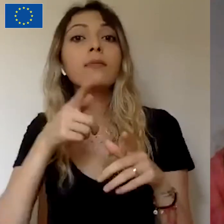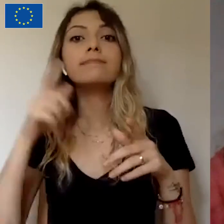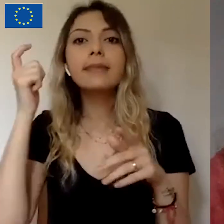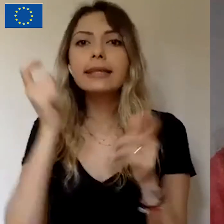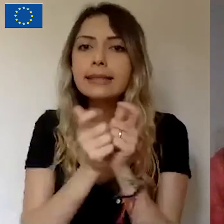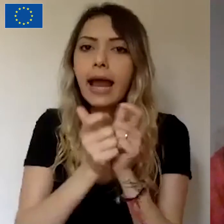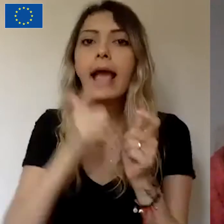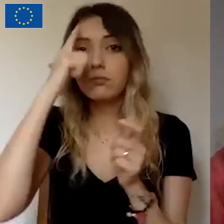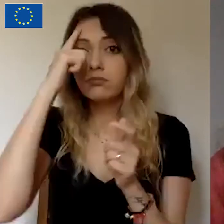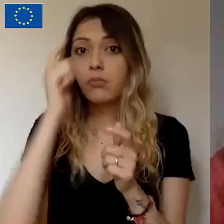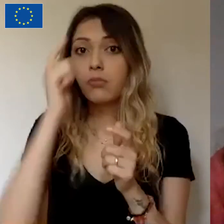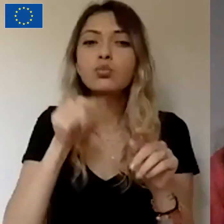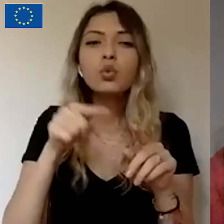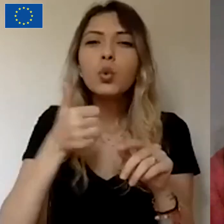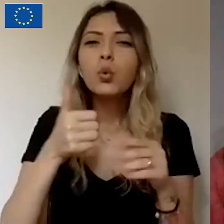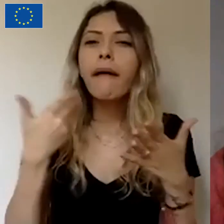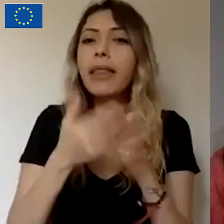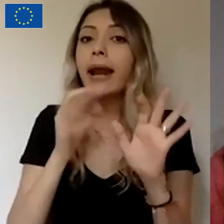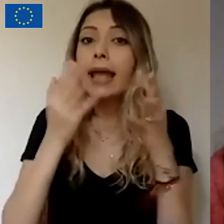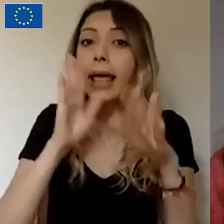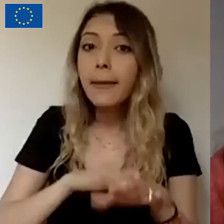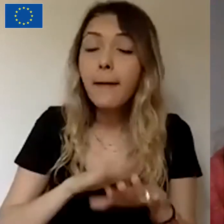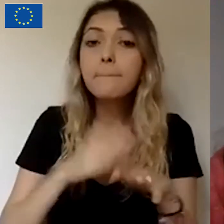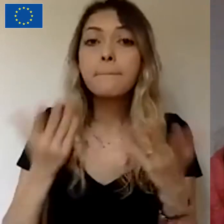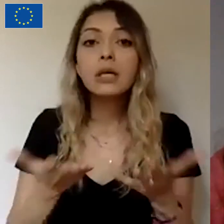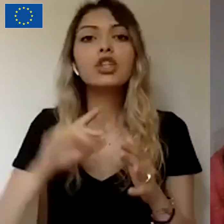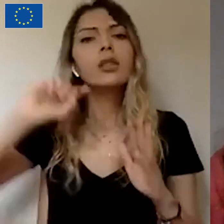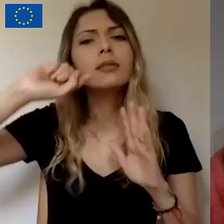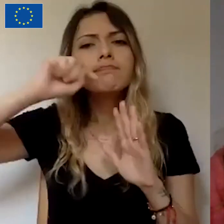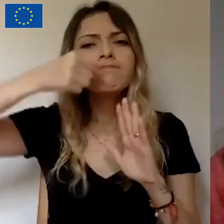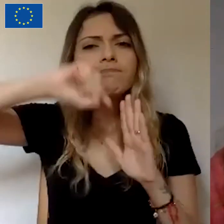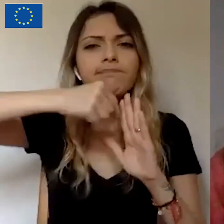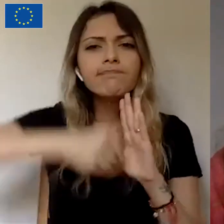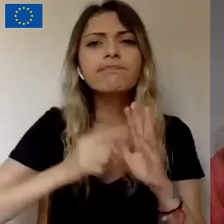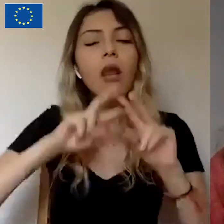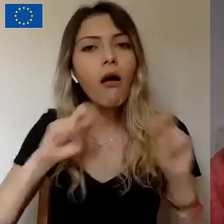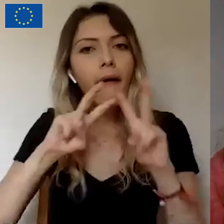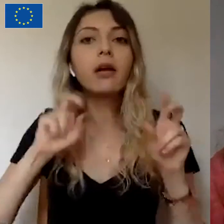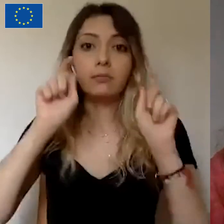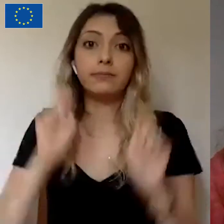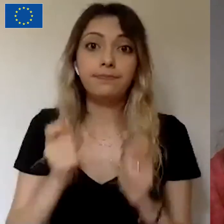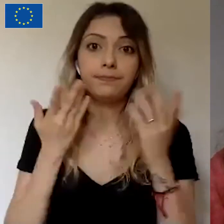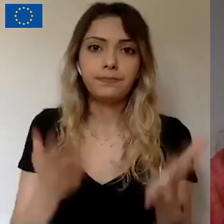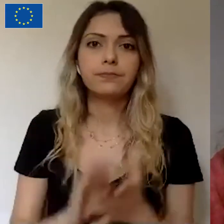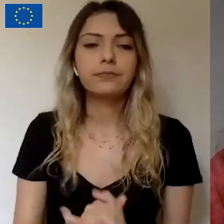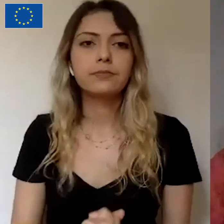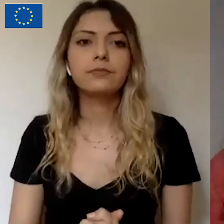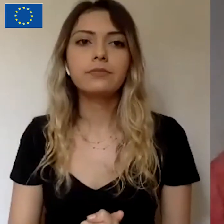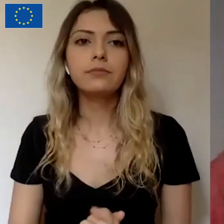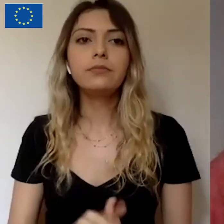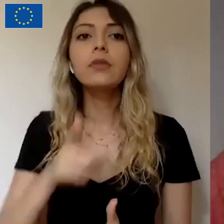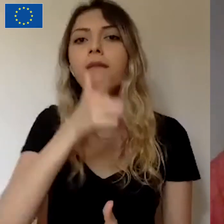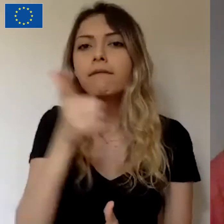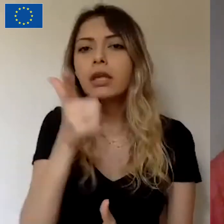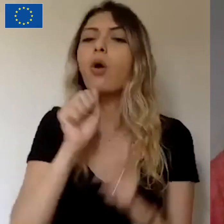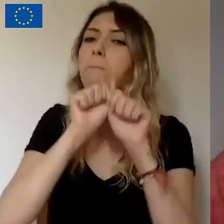kadar neler yapmış? videoyla başvuruyor zaten destek projelerinin hepsini inceliyoruz. Bu videolarda işte daha önceden ne